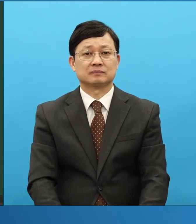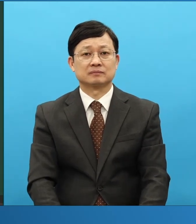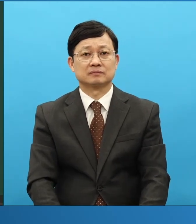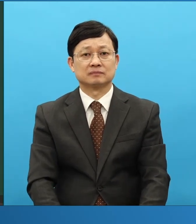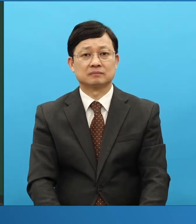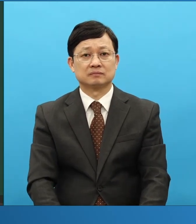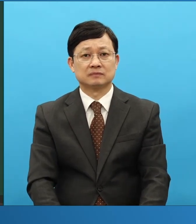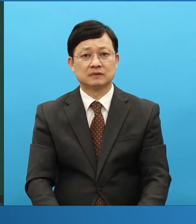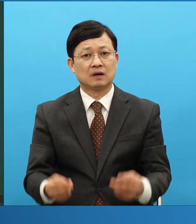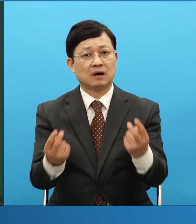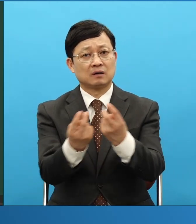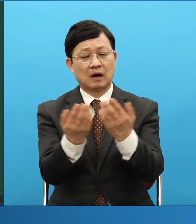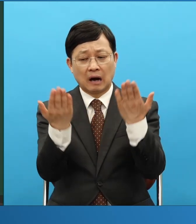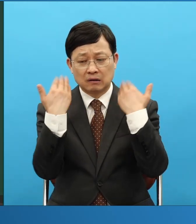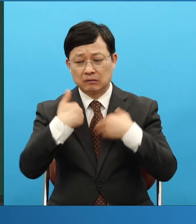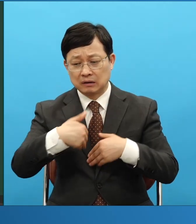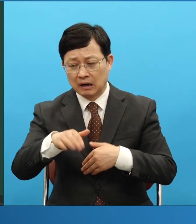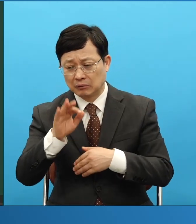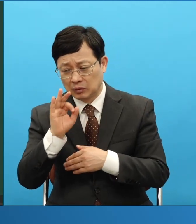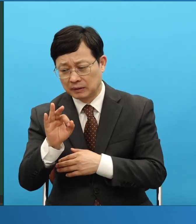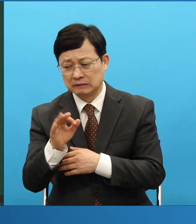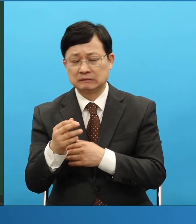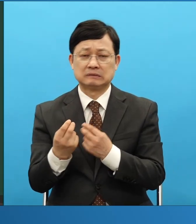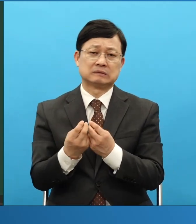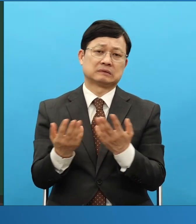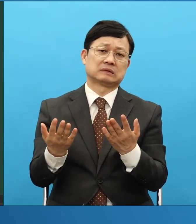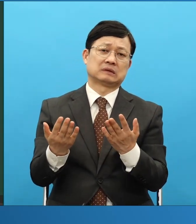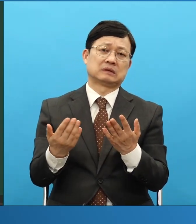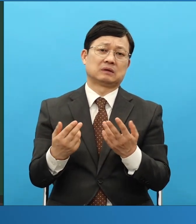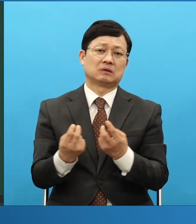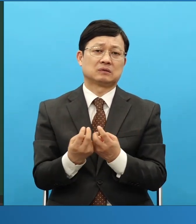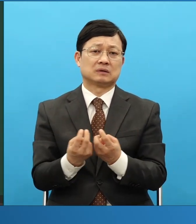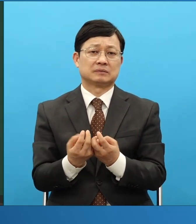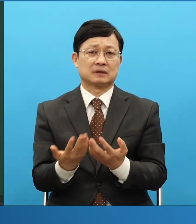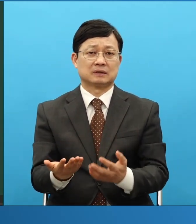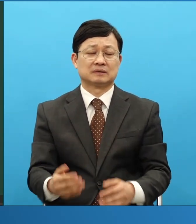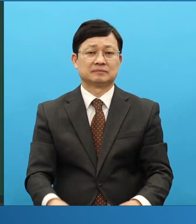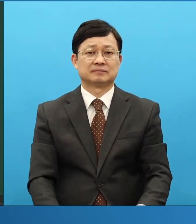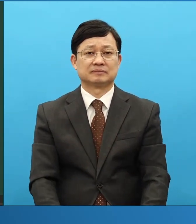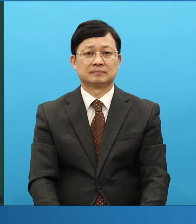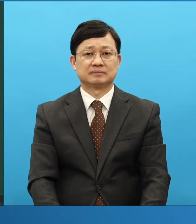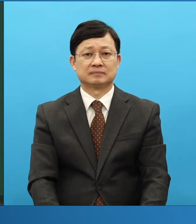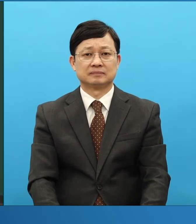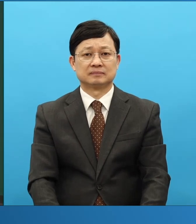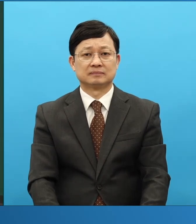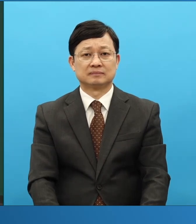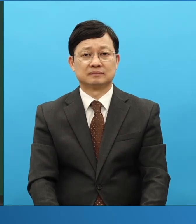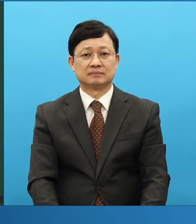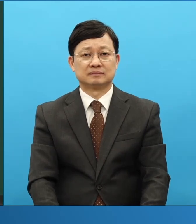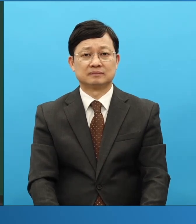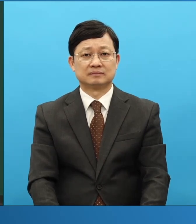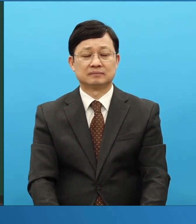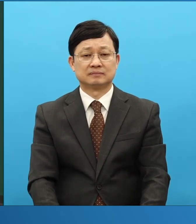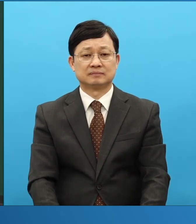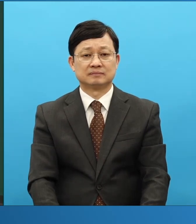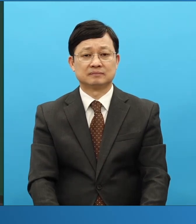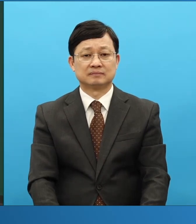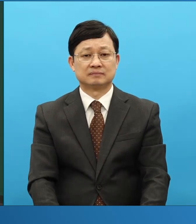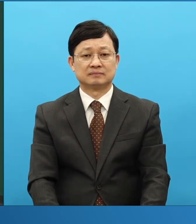갈 수 없다는 학교를 어떻게 할 겁니까? 그래서 약간 여러분들이 이거 누리면